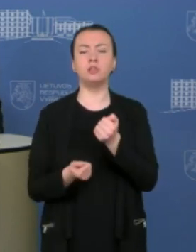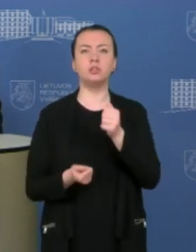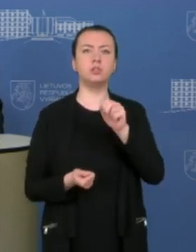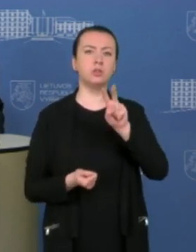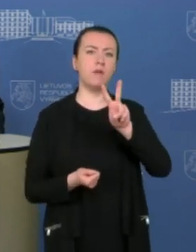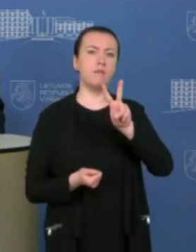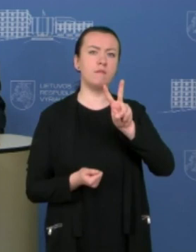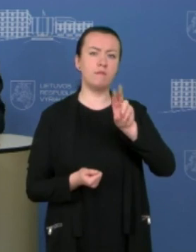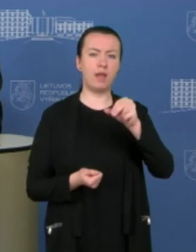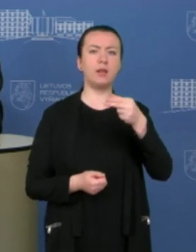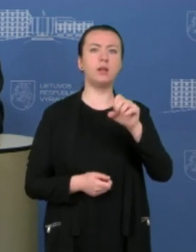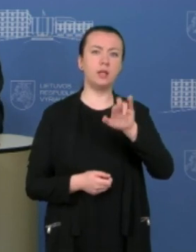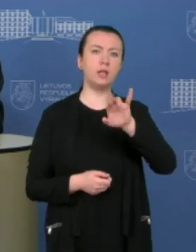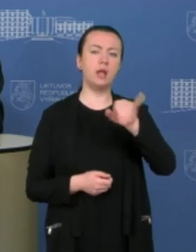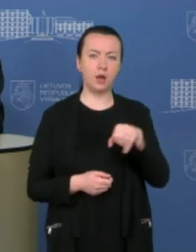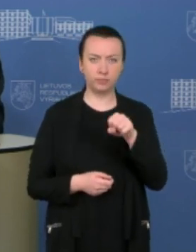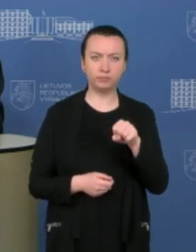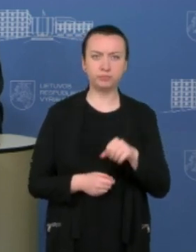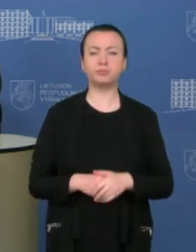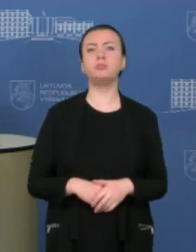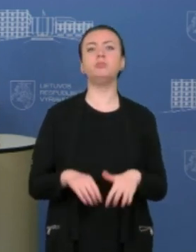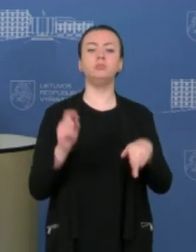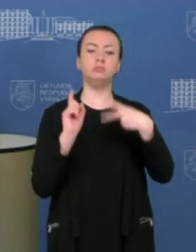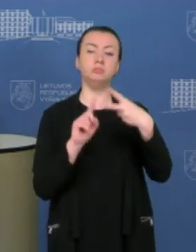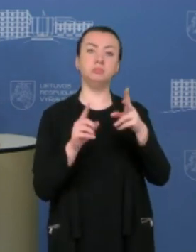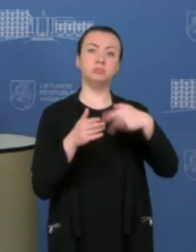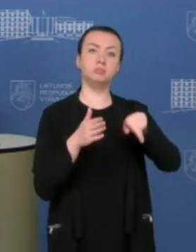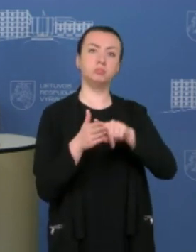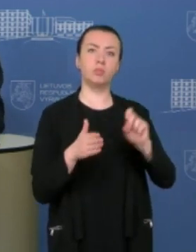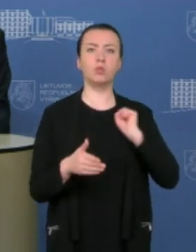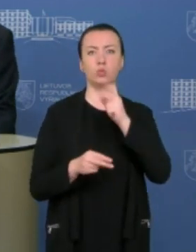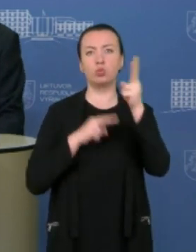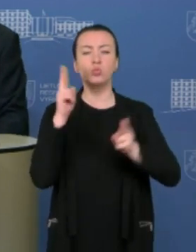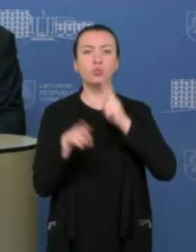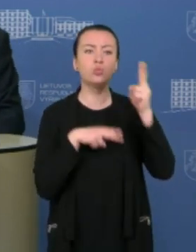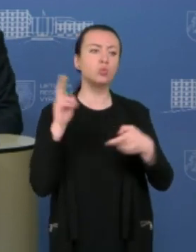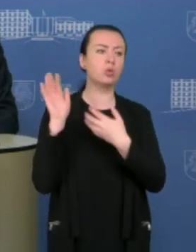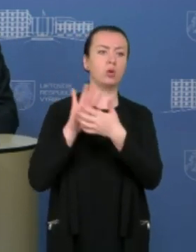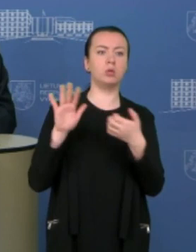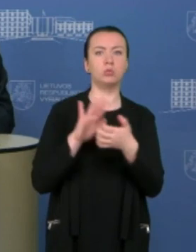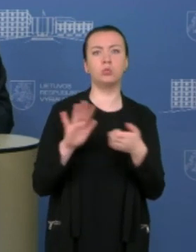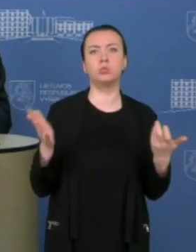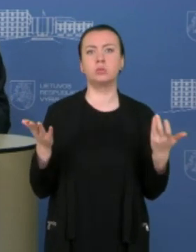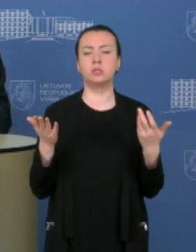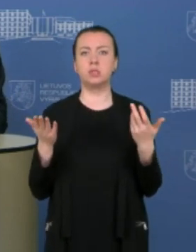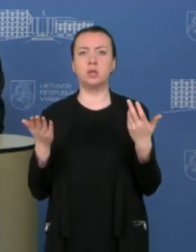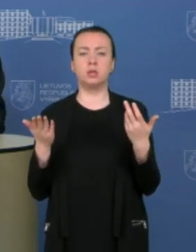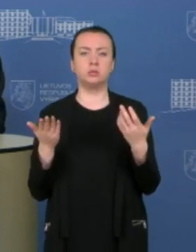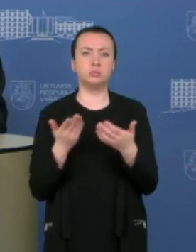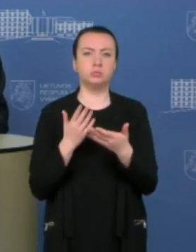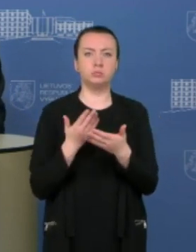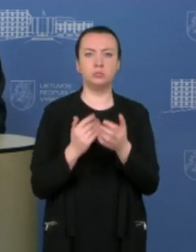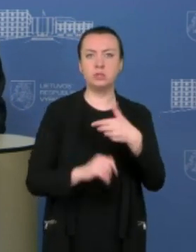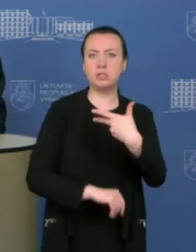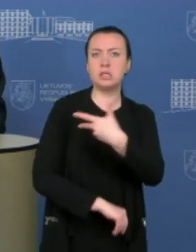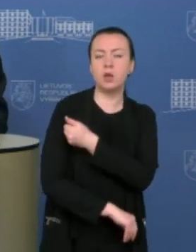klausimas, su COVID-19, tiesiogiai dirbantis medikai skundžiasi, kad jiems trūksta skiepų, nors, pavyzdžiui, skiepėjami šeimos gydytojai.